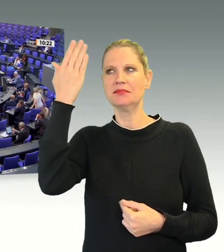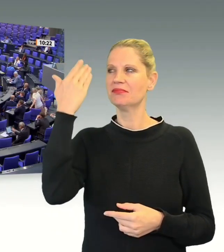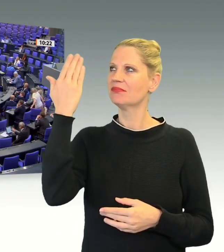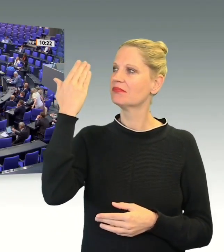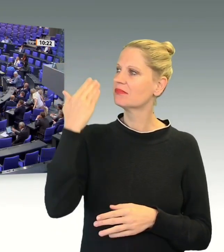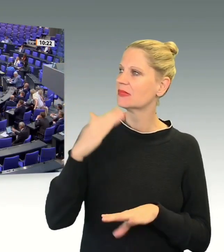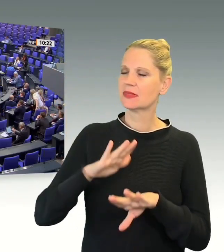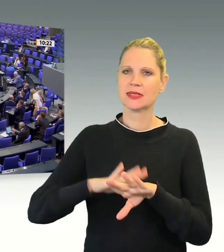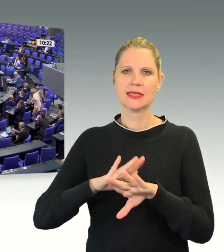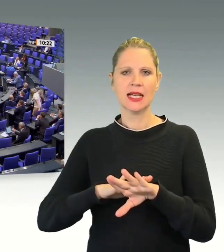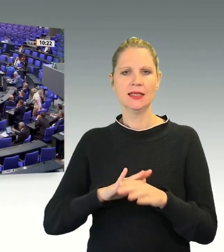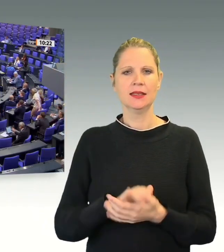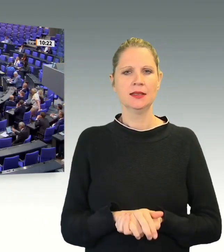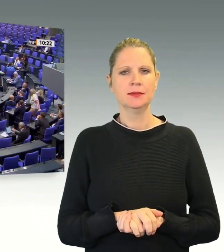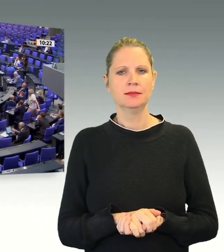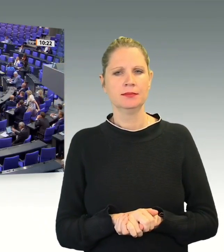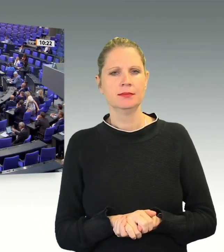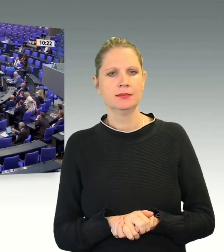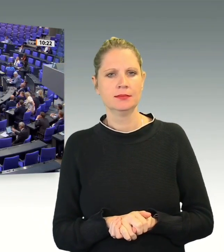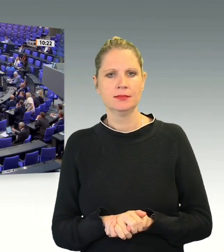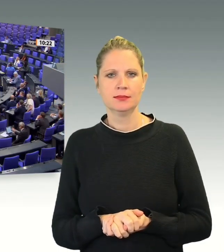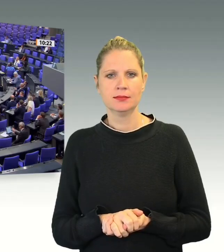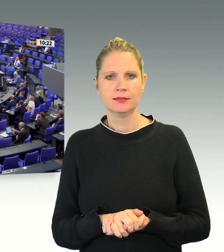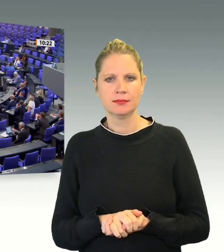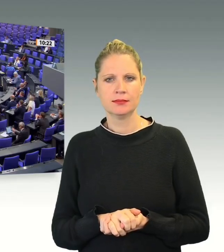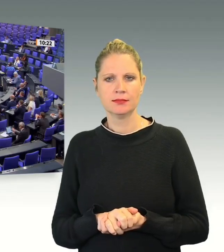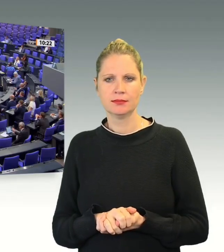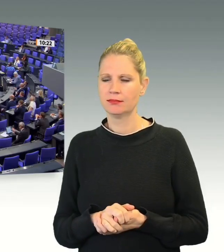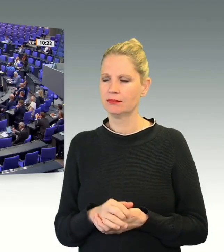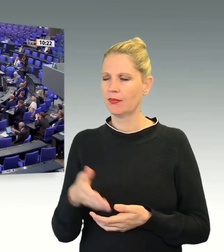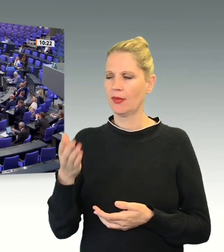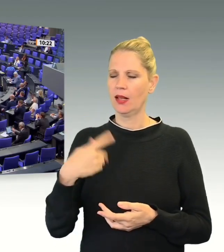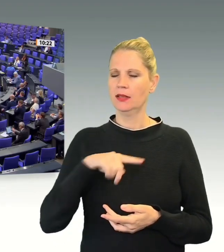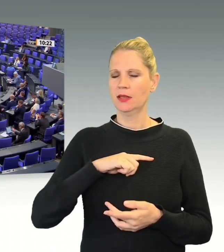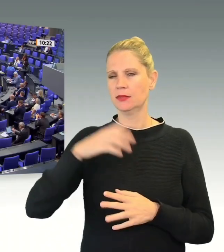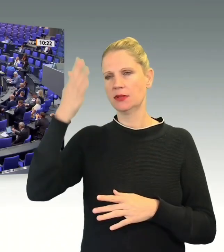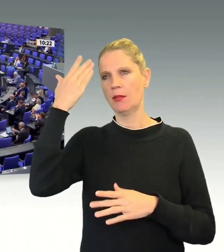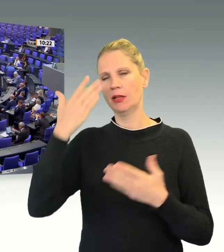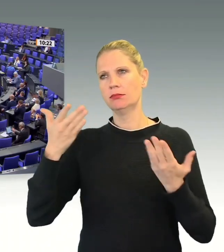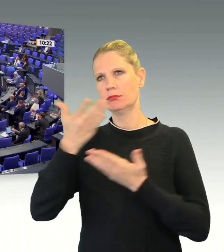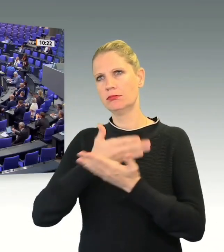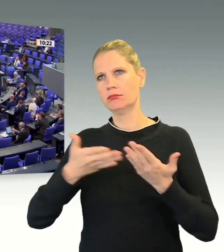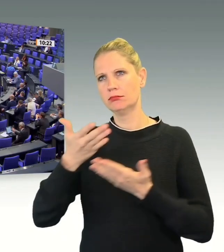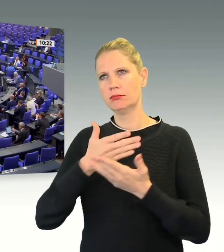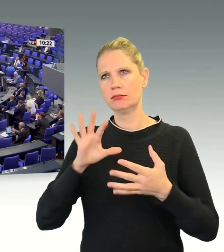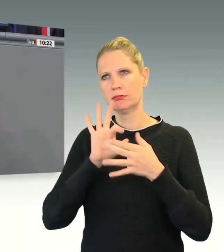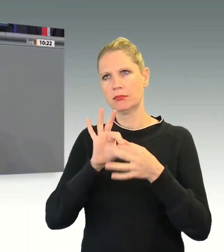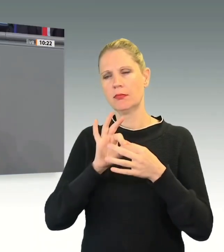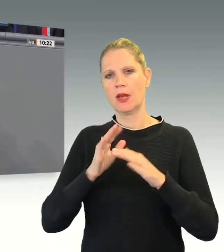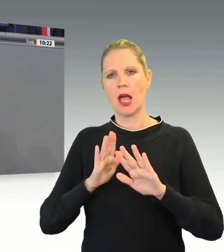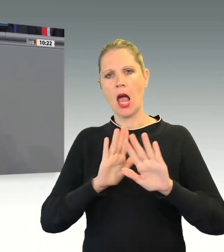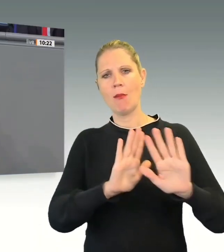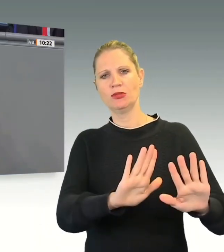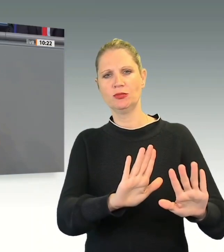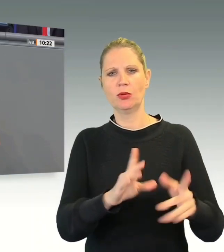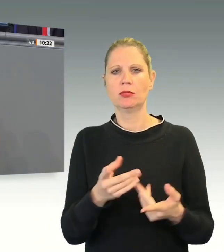in denen ich in Debatten in Bezug auf Abschiebungen auf Doppelmoral